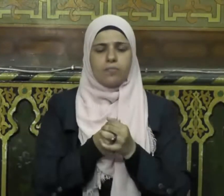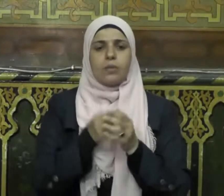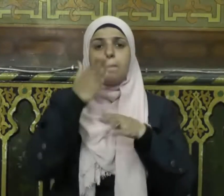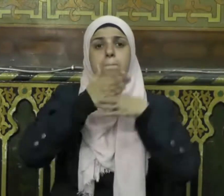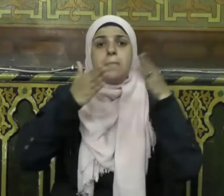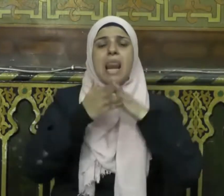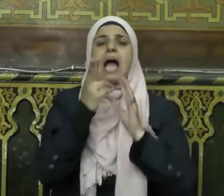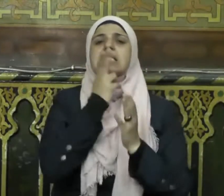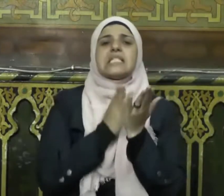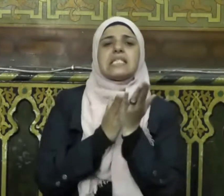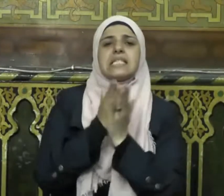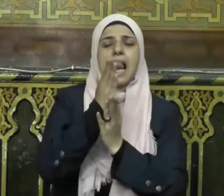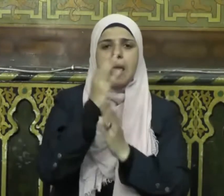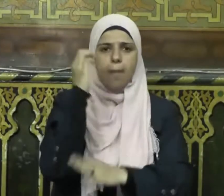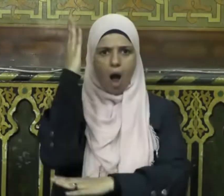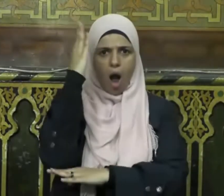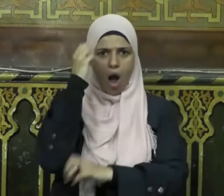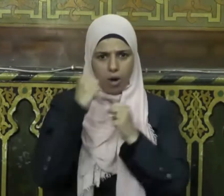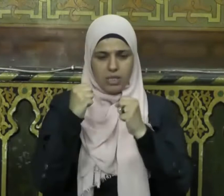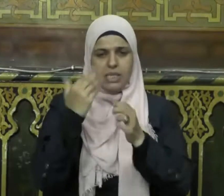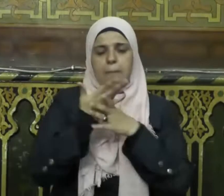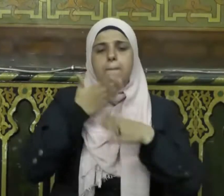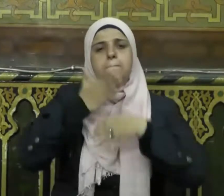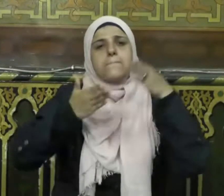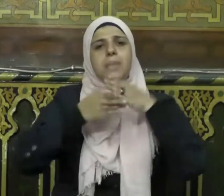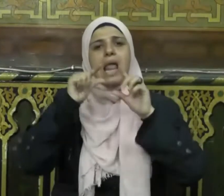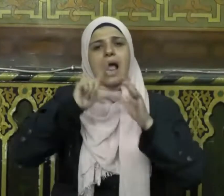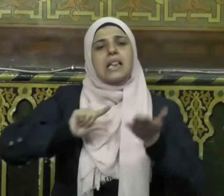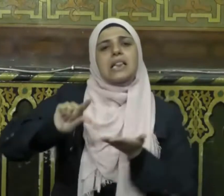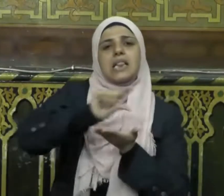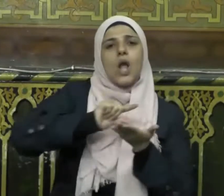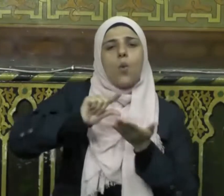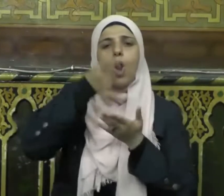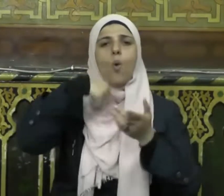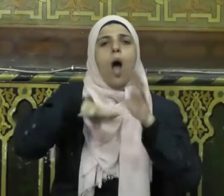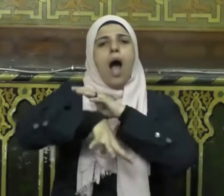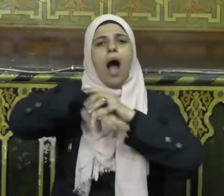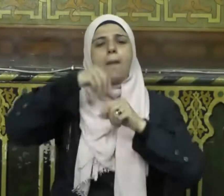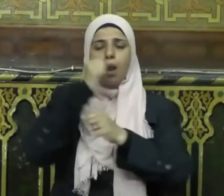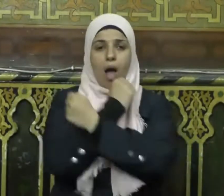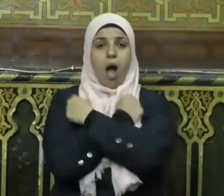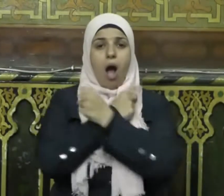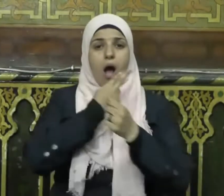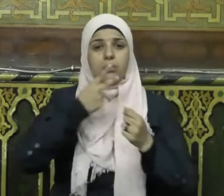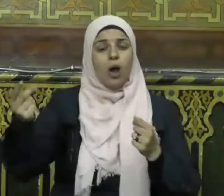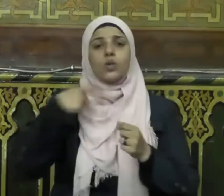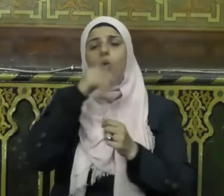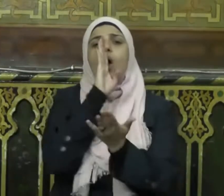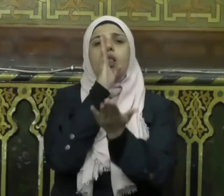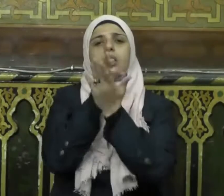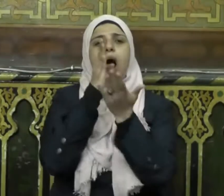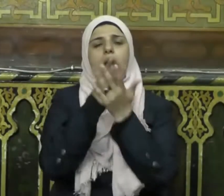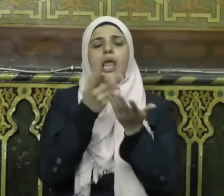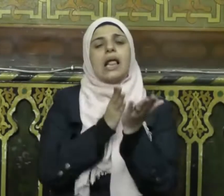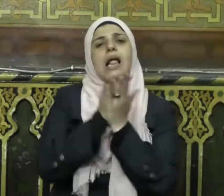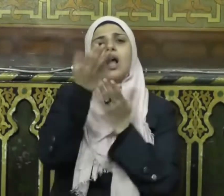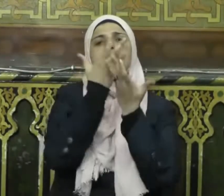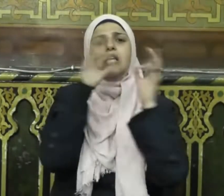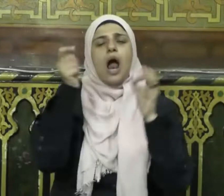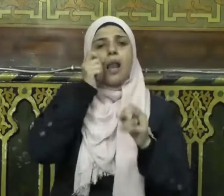سليما راصخا يبني الدول ويصنع الحدارات ويحقق صالح البشرية جمعاء